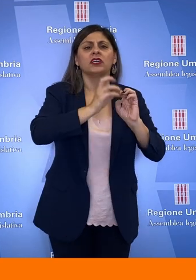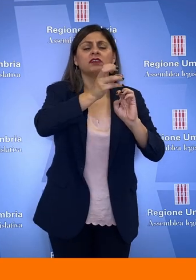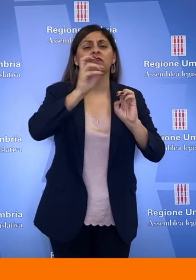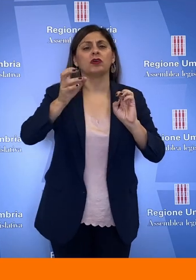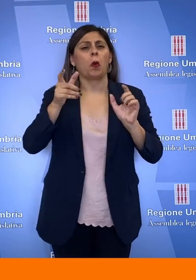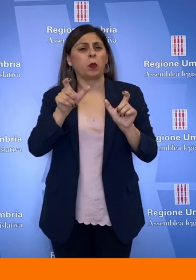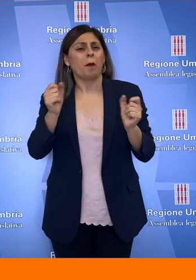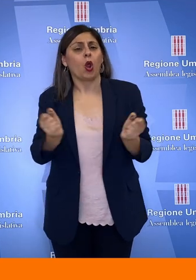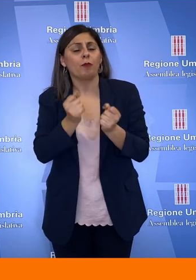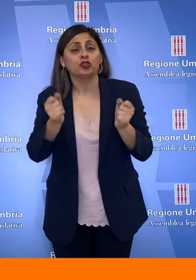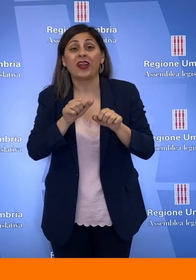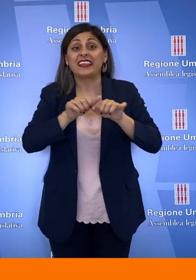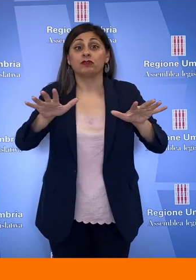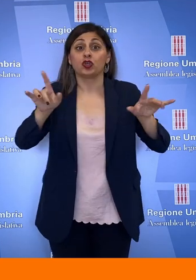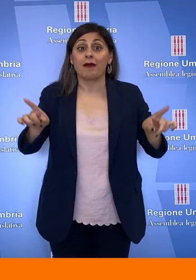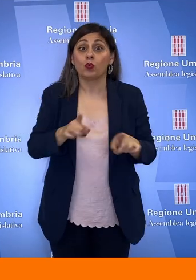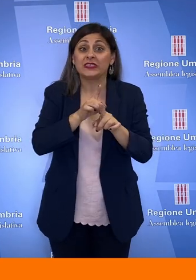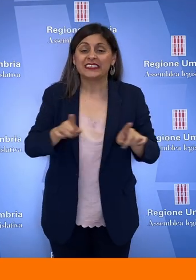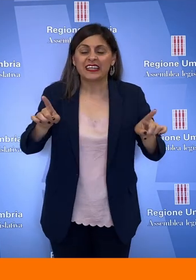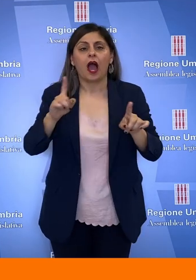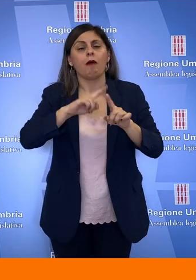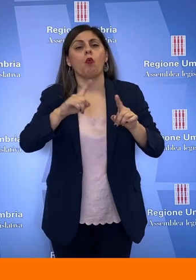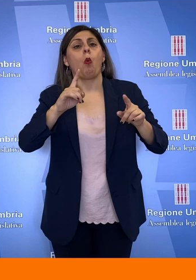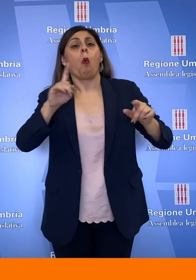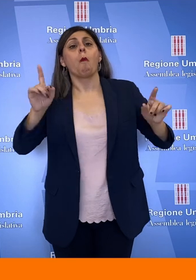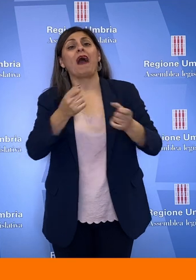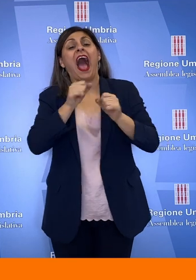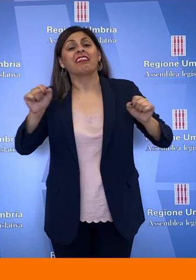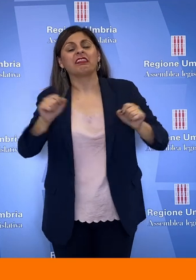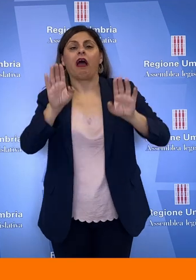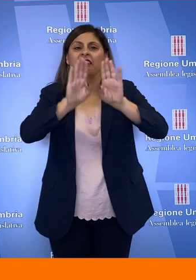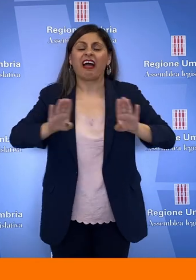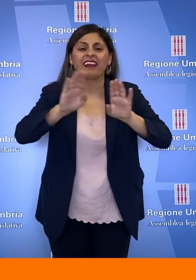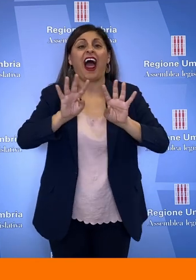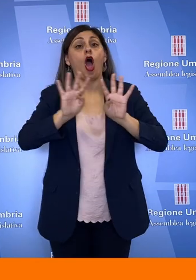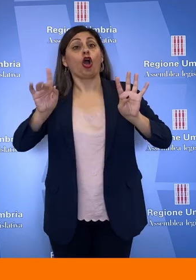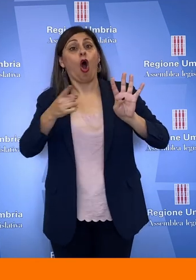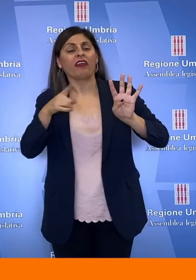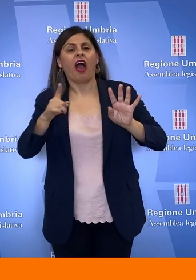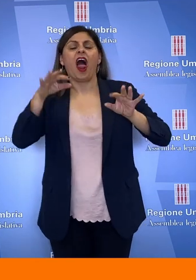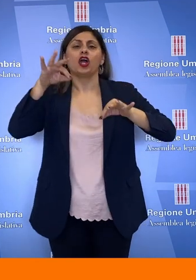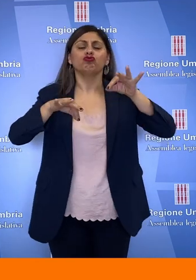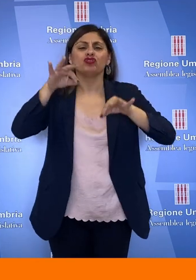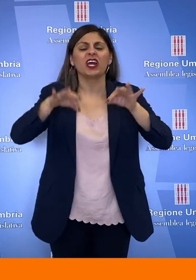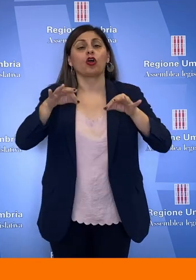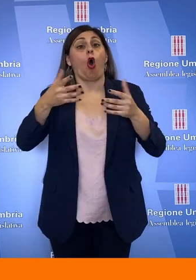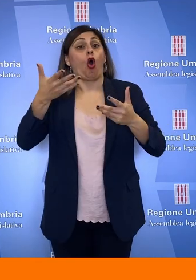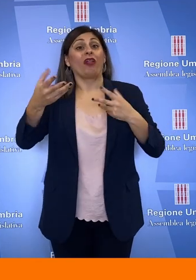in materia di promozione e diffusione delle attività musicali e bandistico-corali, teatrali, circo contemporaneo, arte di strada,